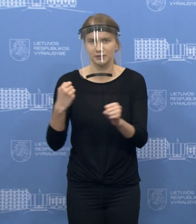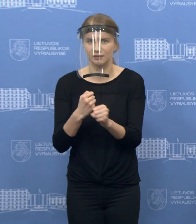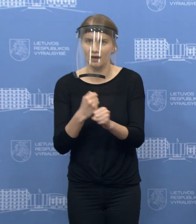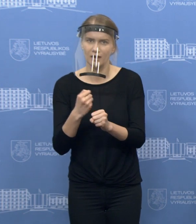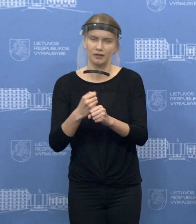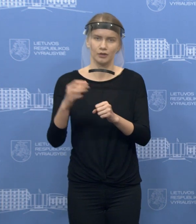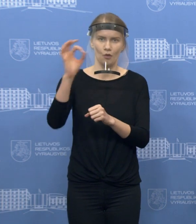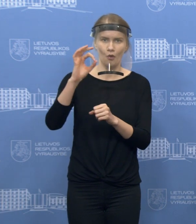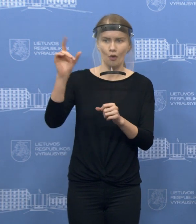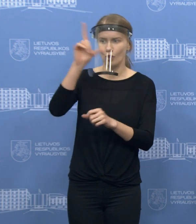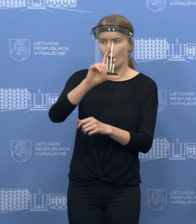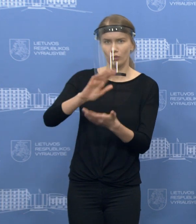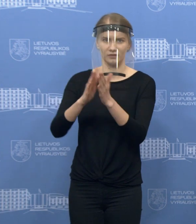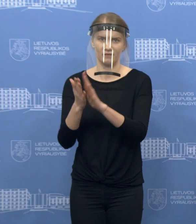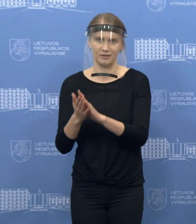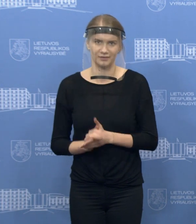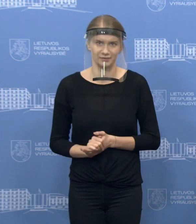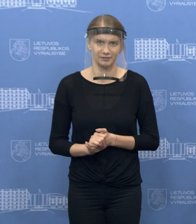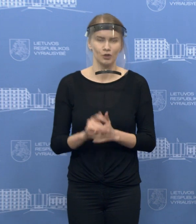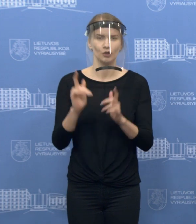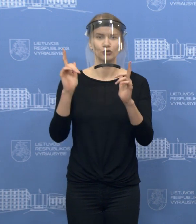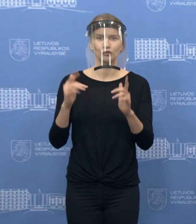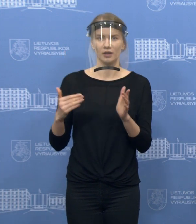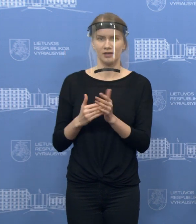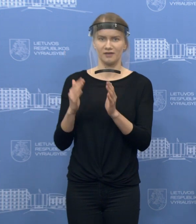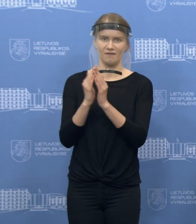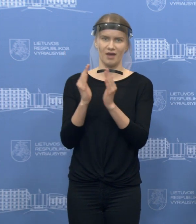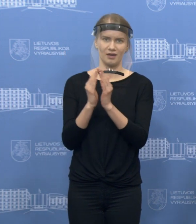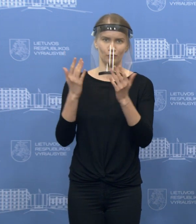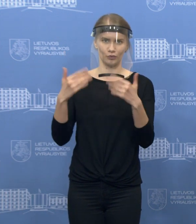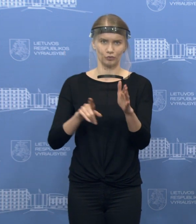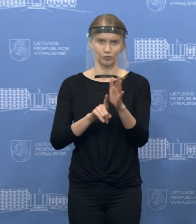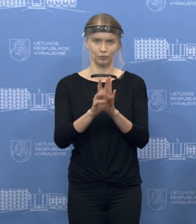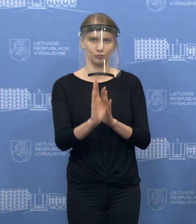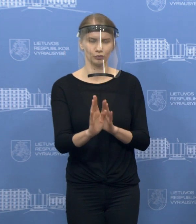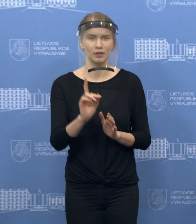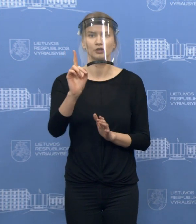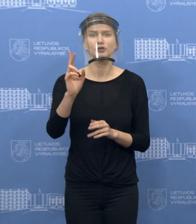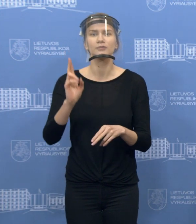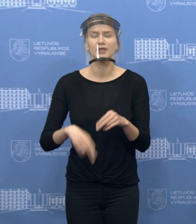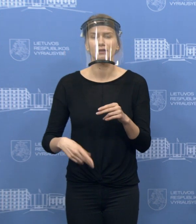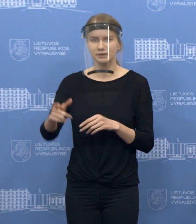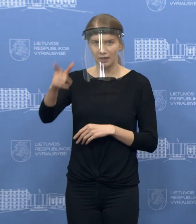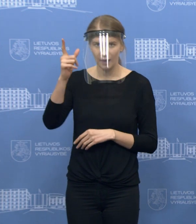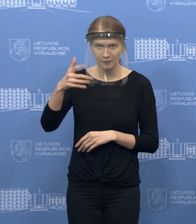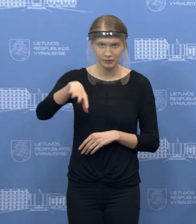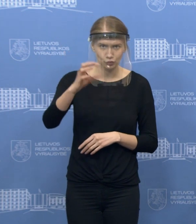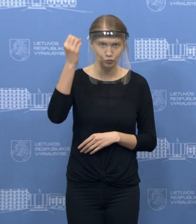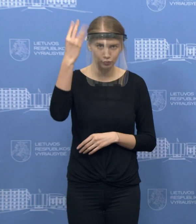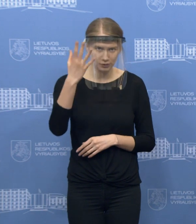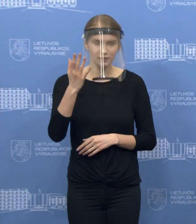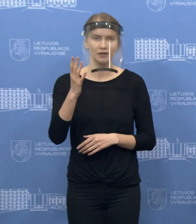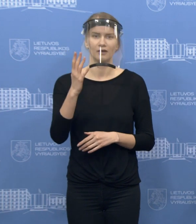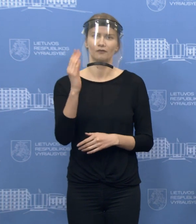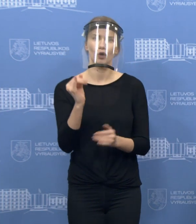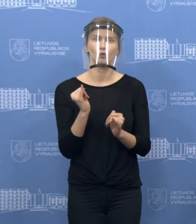dar iki vėlykų. Visa kita, kaip minėjau, tai nieko bendro neturi su to palenkvinimu. Nesupraskime tai, kad šitas sprendimas yra palenkvinimas